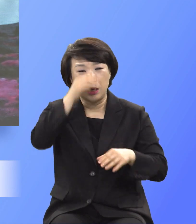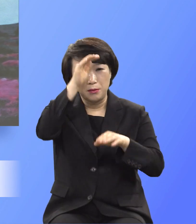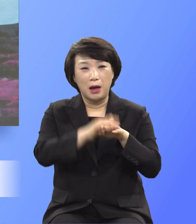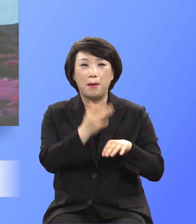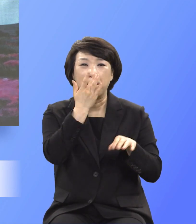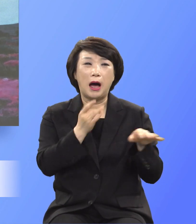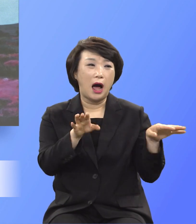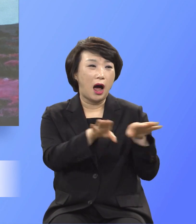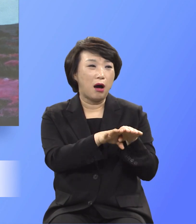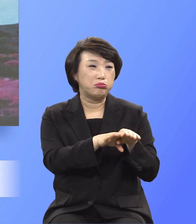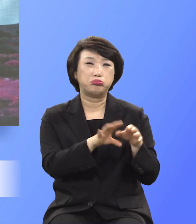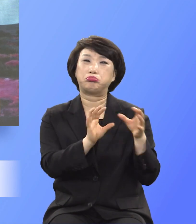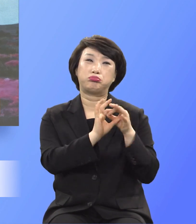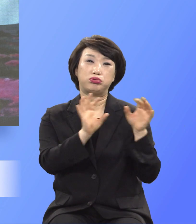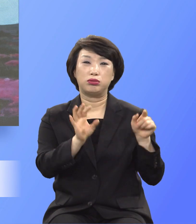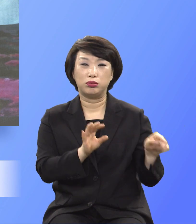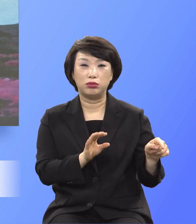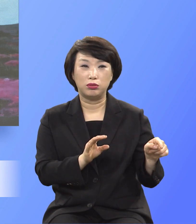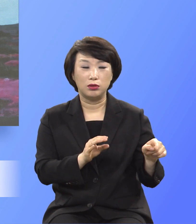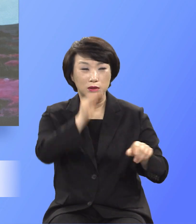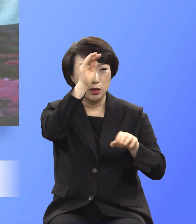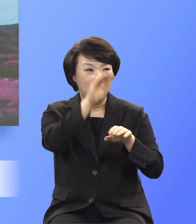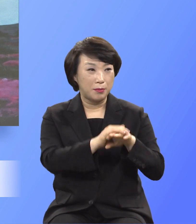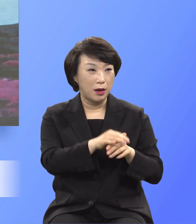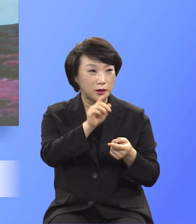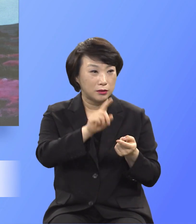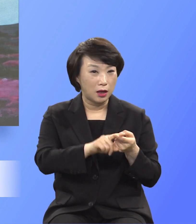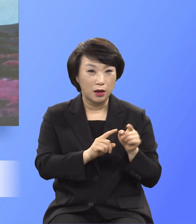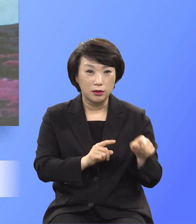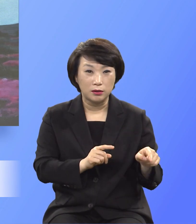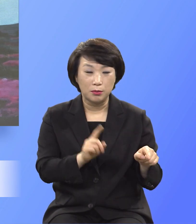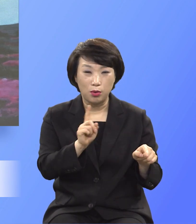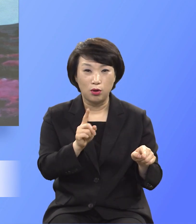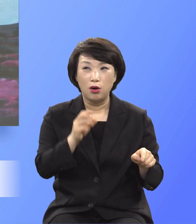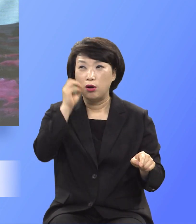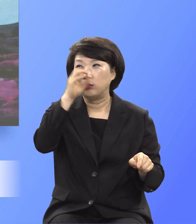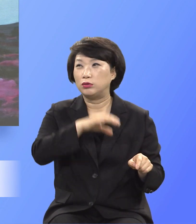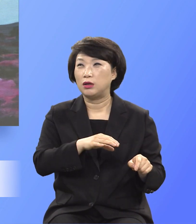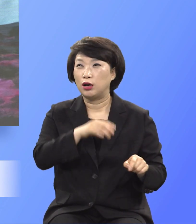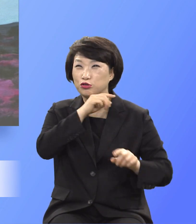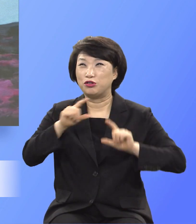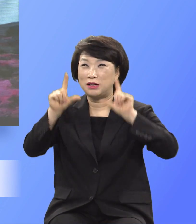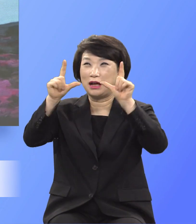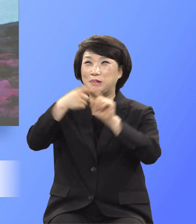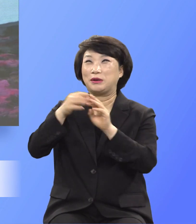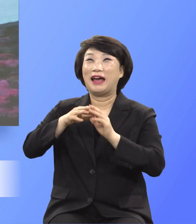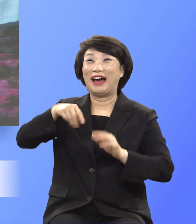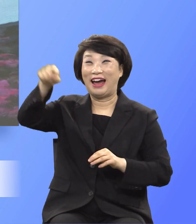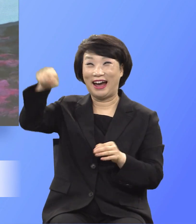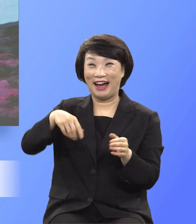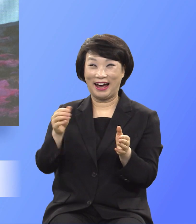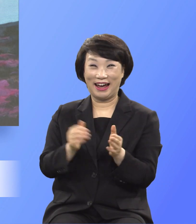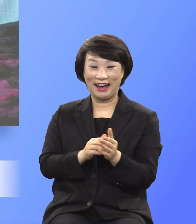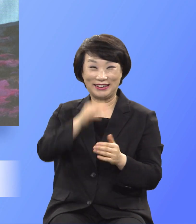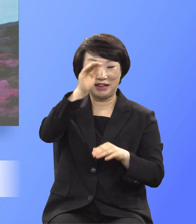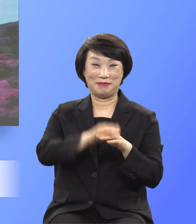괜찮습니다 예배에 대해서 그냥 주일날 교회 갔다 오는 것을 예배로 생각합니다